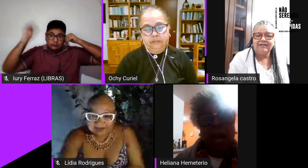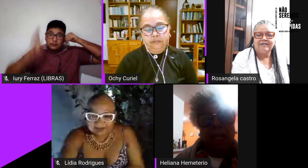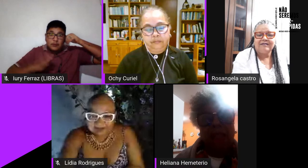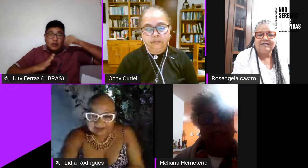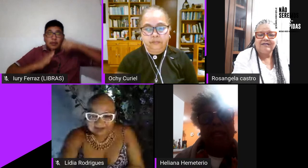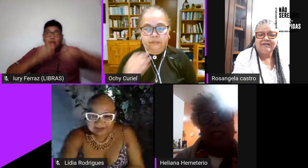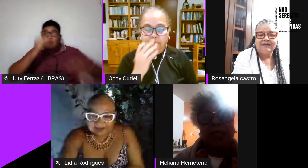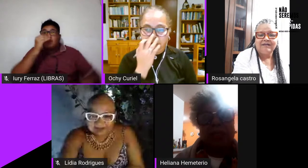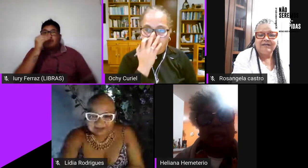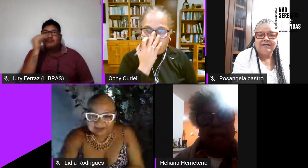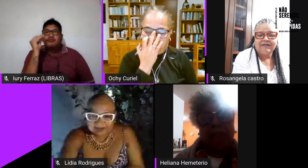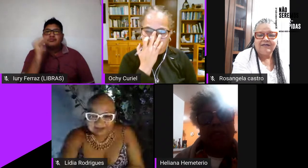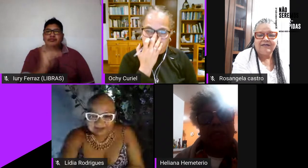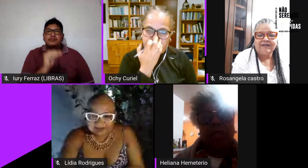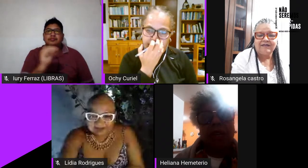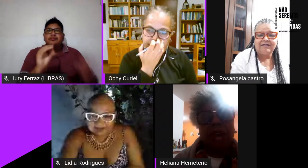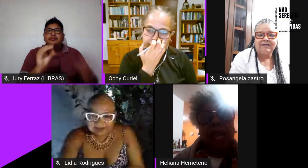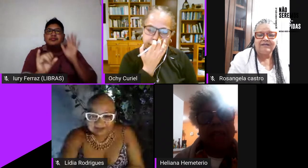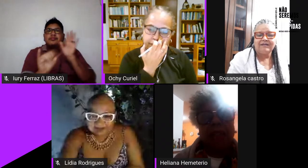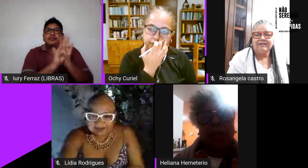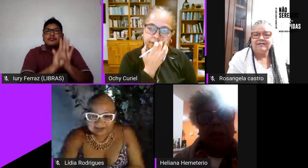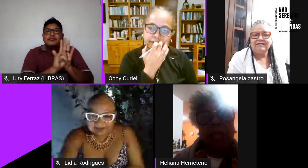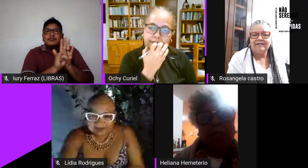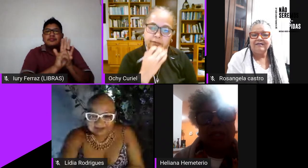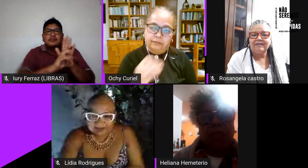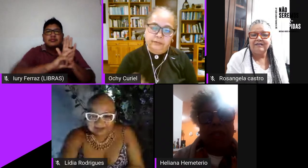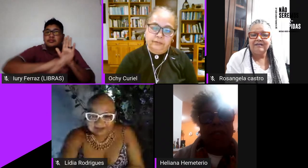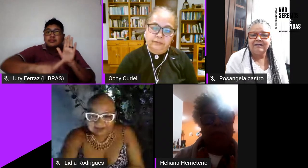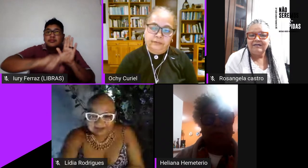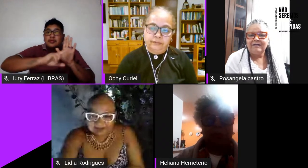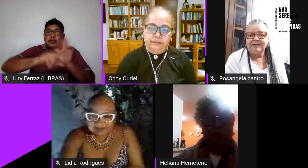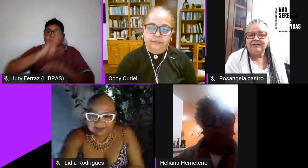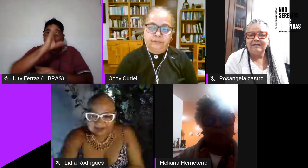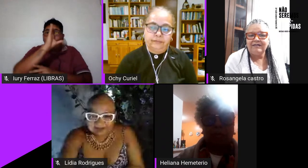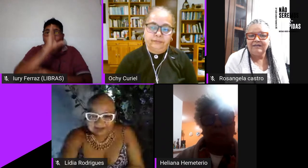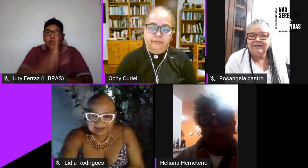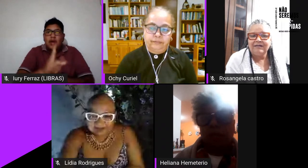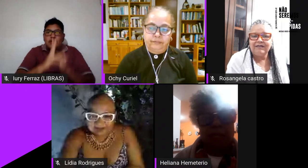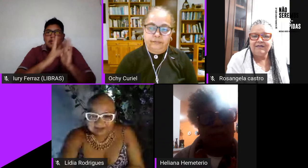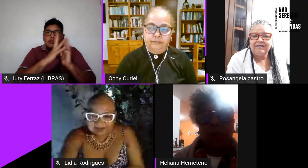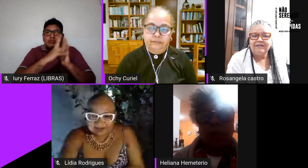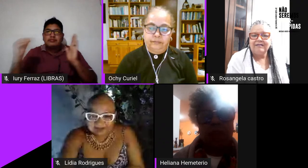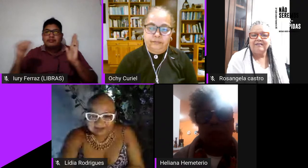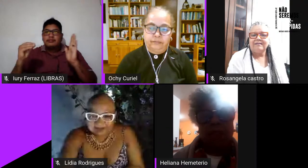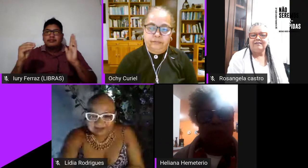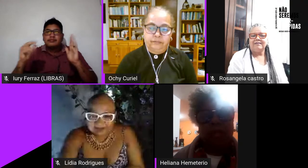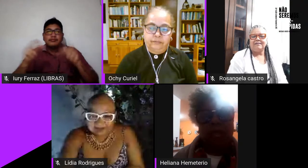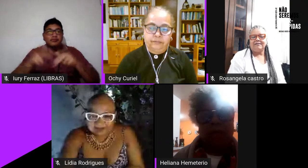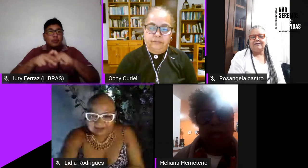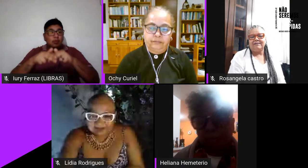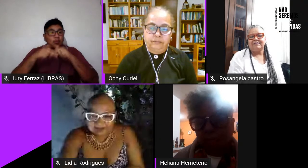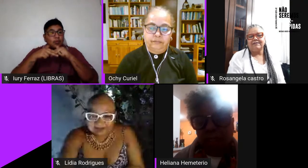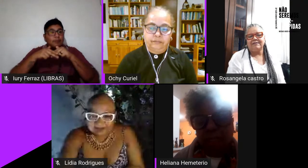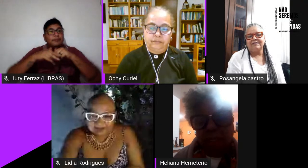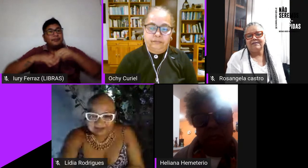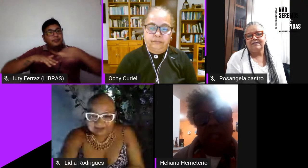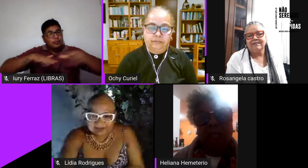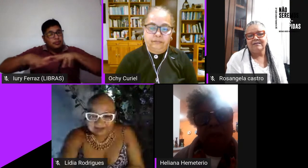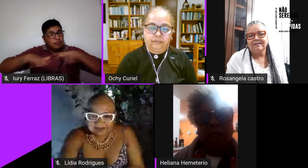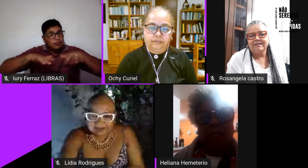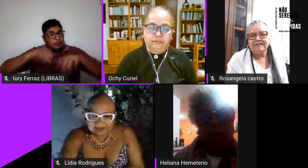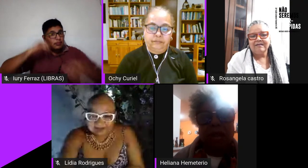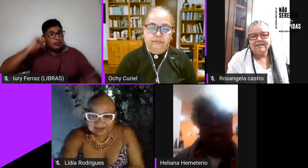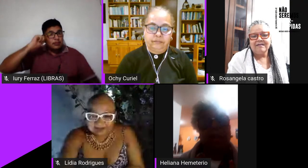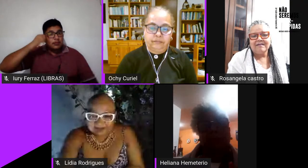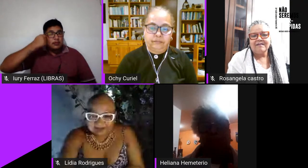as identidades não heteronormativas por isso o movimento negro insiste